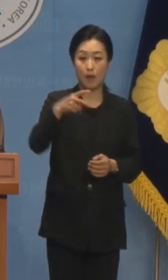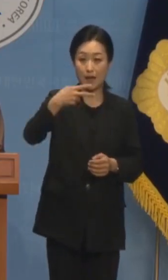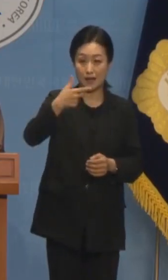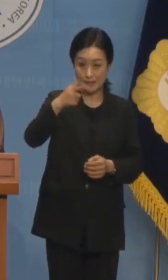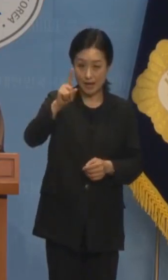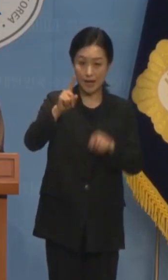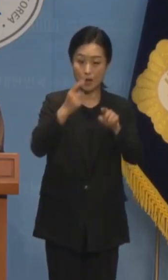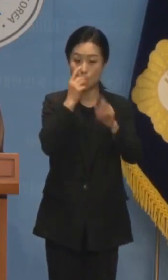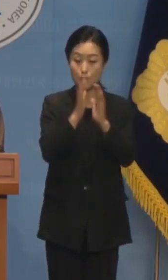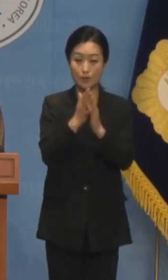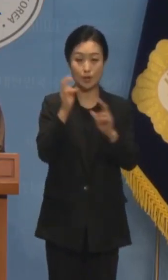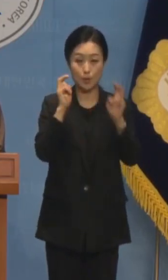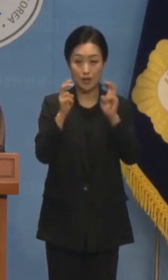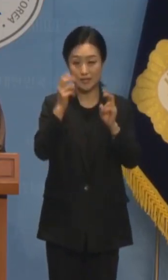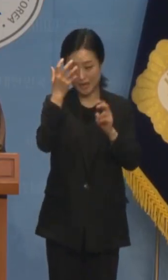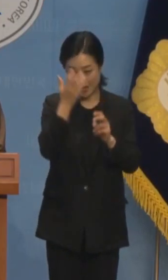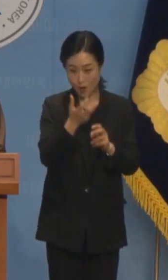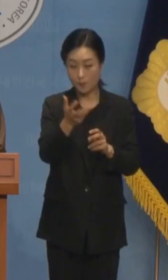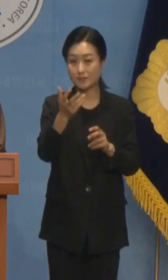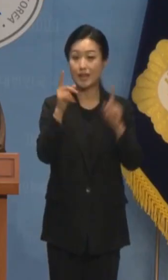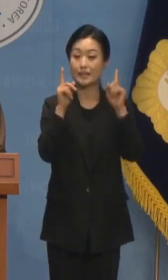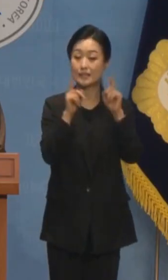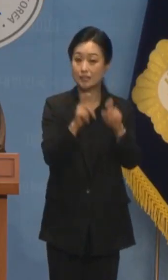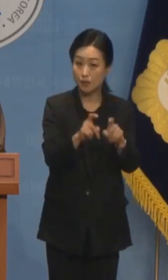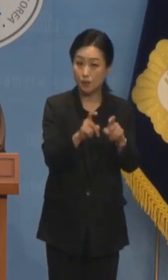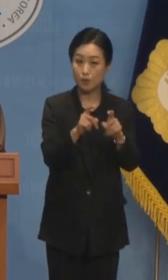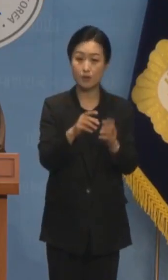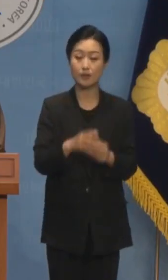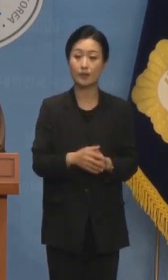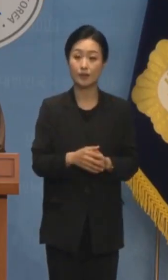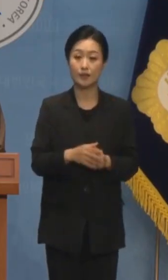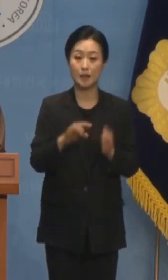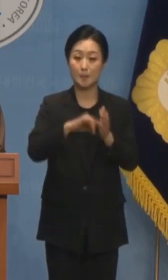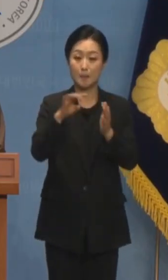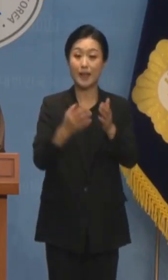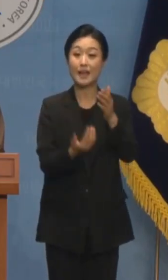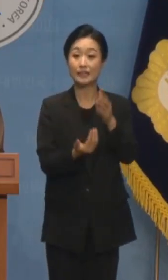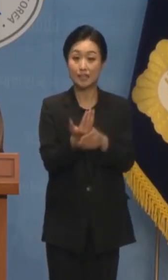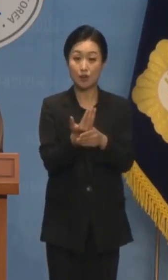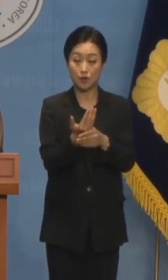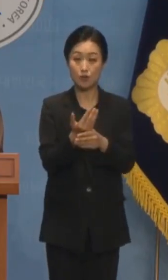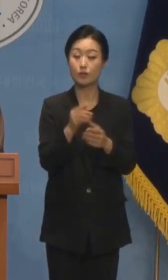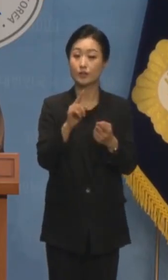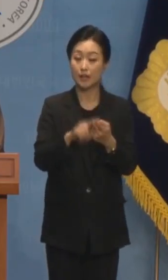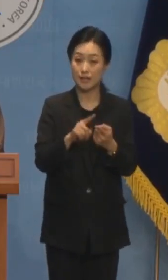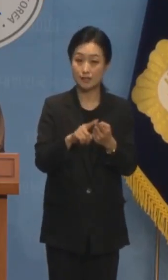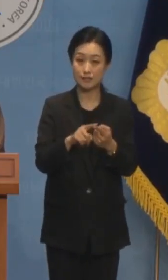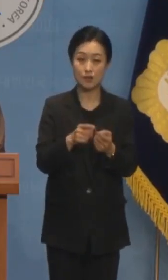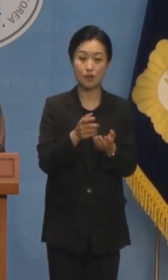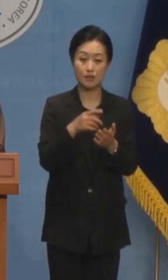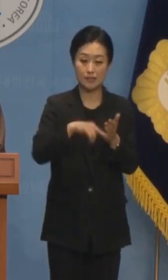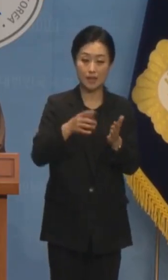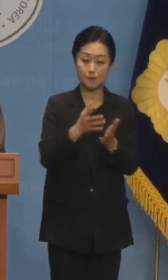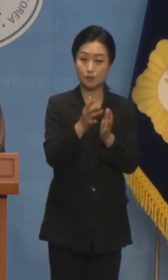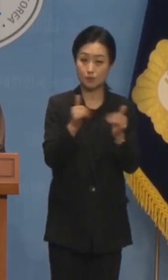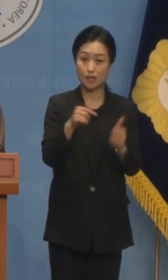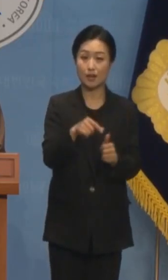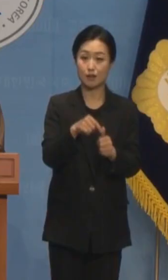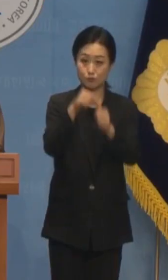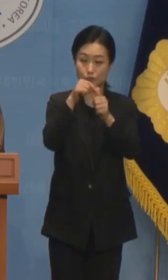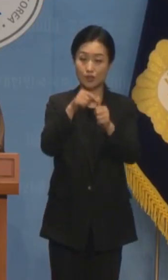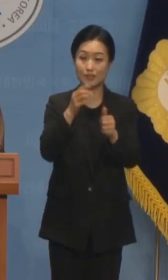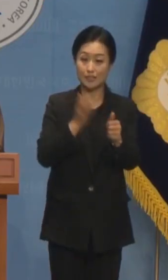협찬 의혹, 최해병 사망 사건 및 세관 마약 사건 구명 로비 의혹, 최근 불거진 22대 총선